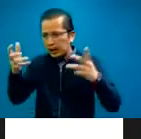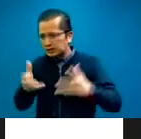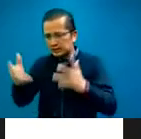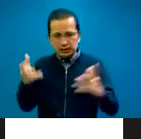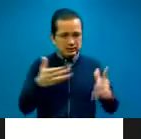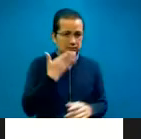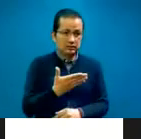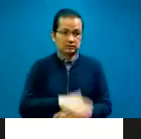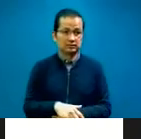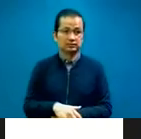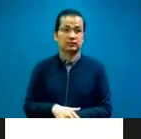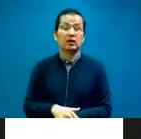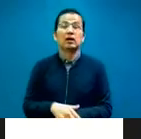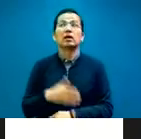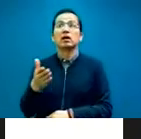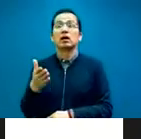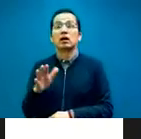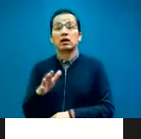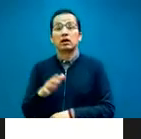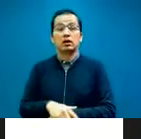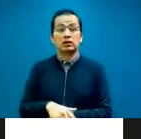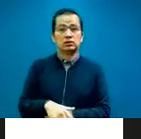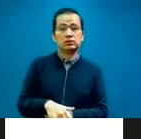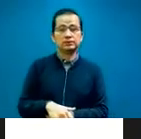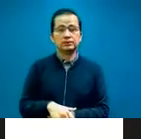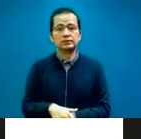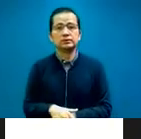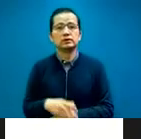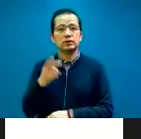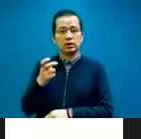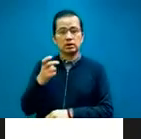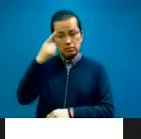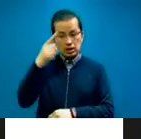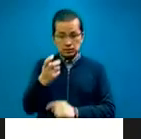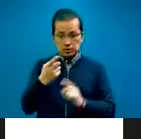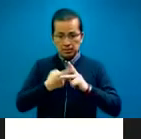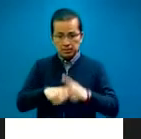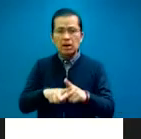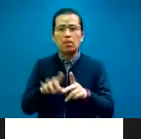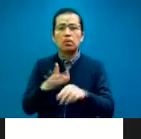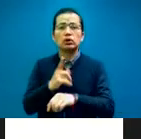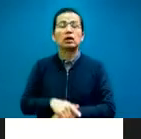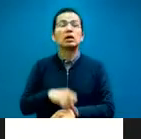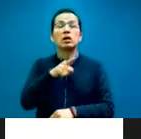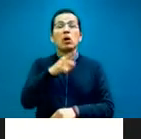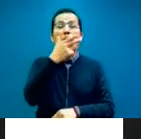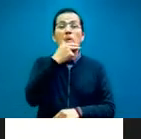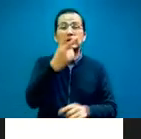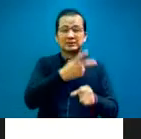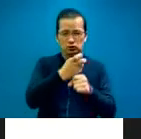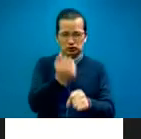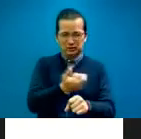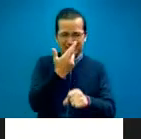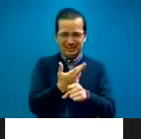ah, bueno, antes de esto, de que en realidad lo que detonó esta reunión fueron las declaraciones del subsecretario de Salud, ¿no?, de Hugo López